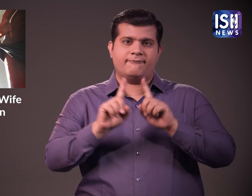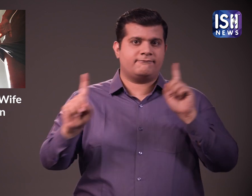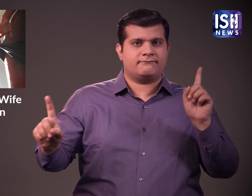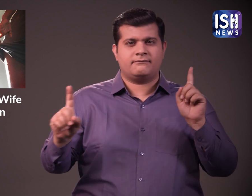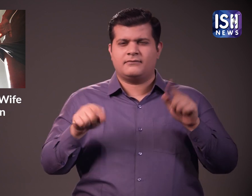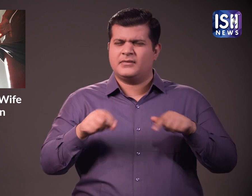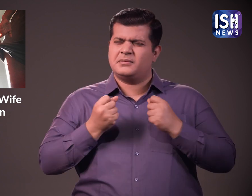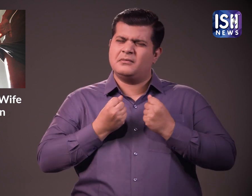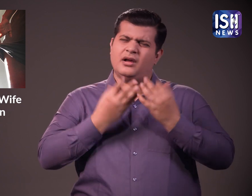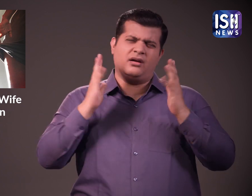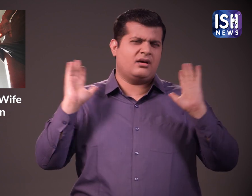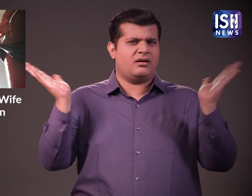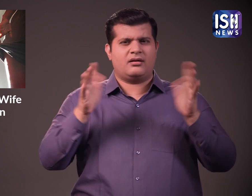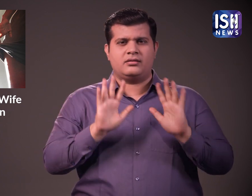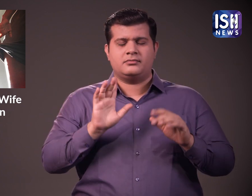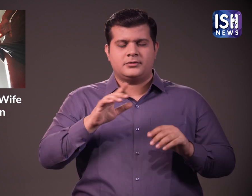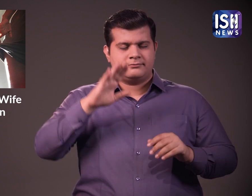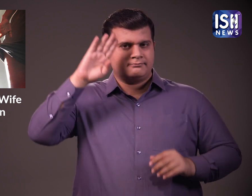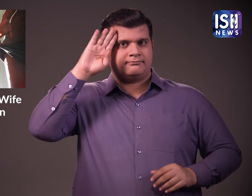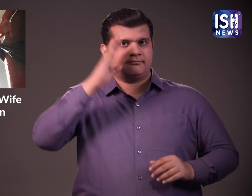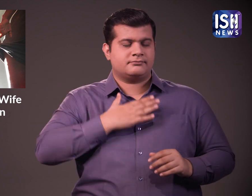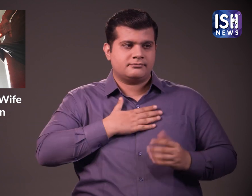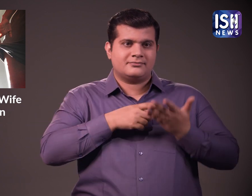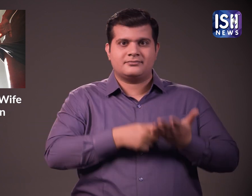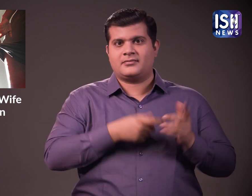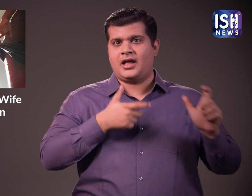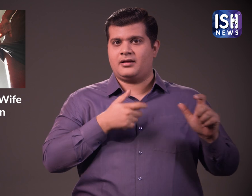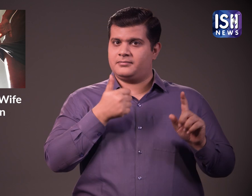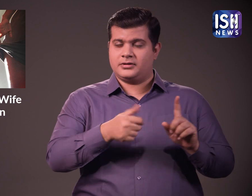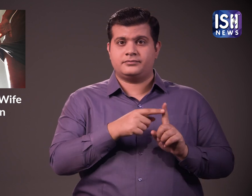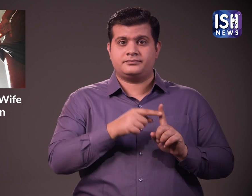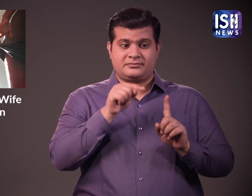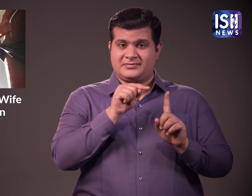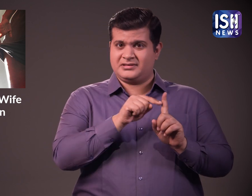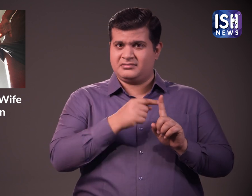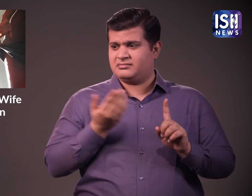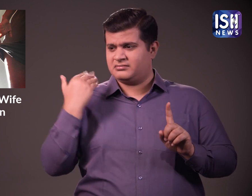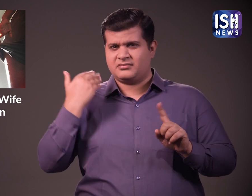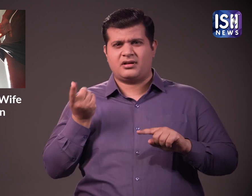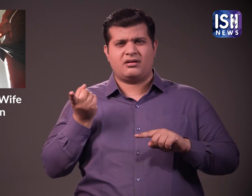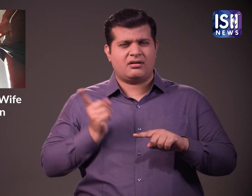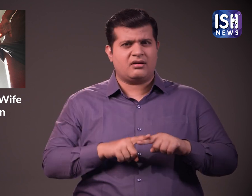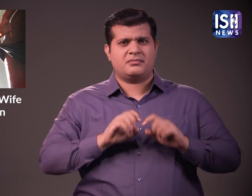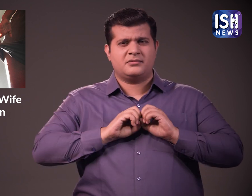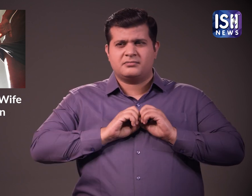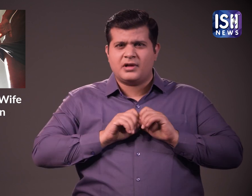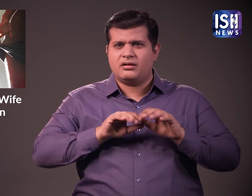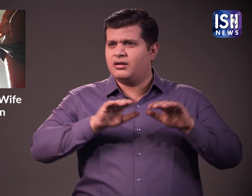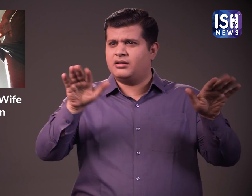रहे हैं मैं उनकी कड़ी मेहनत को सलाम और सम्मान करता हूँ हालगी में एक घटना वाइरल हुई और